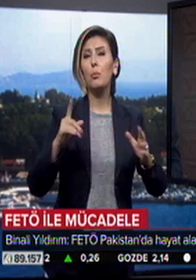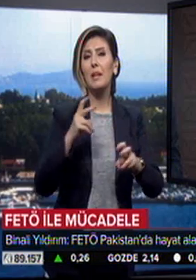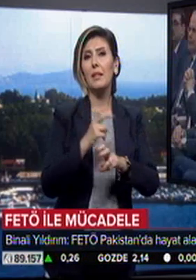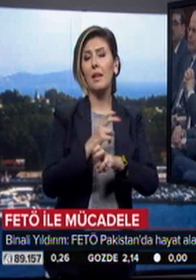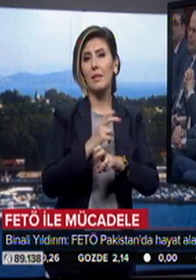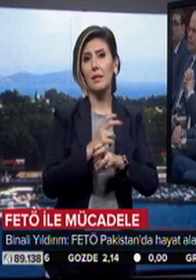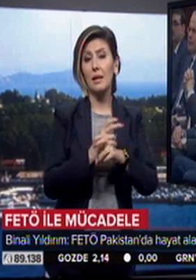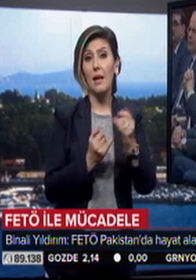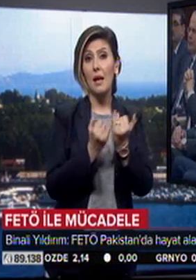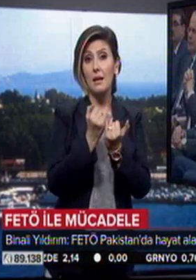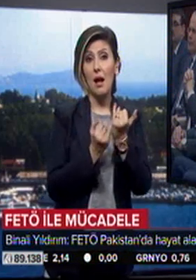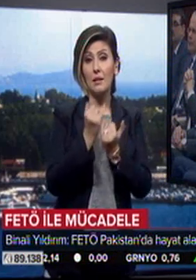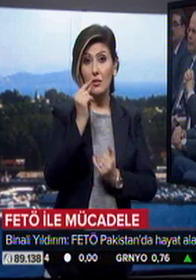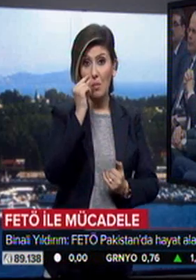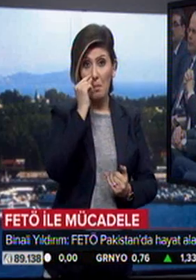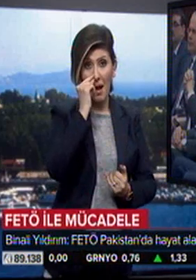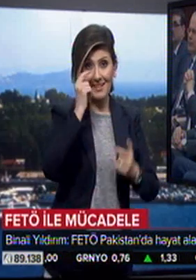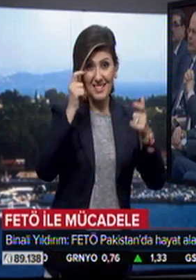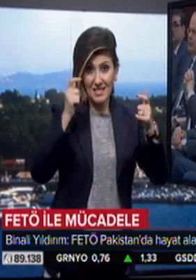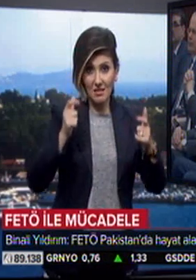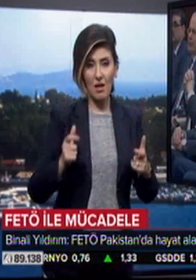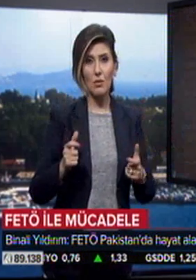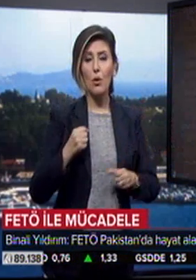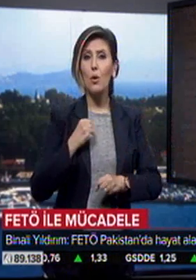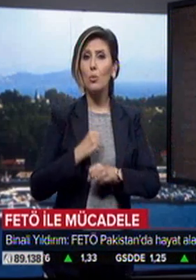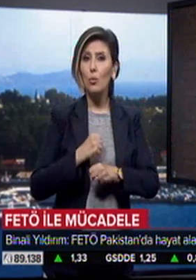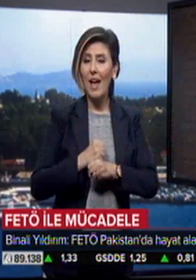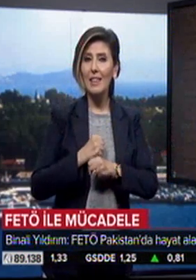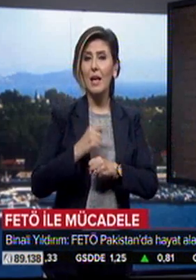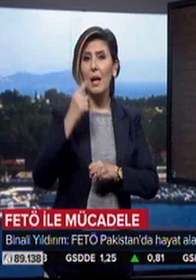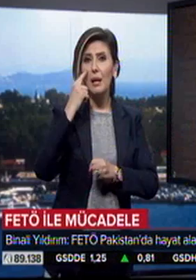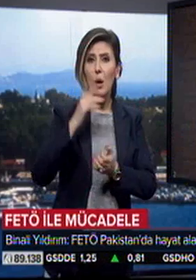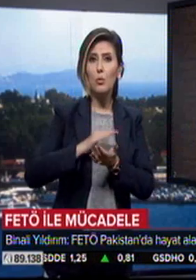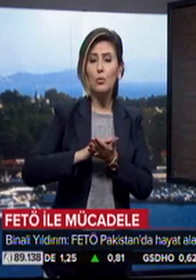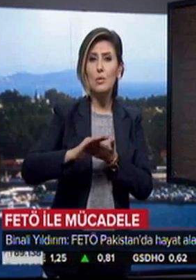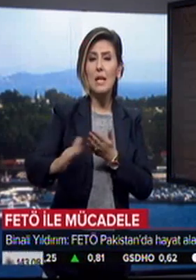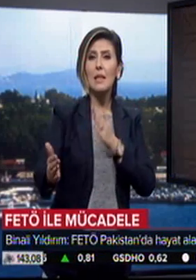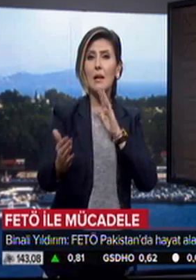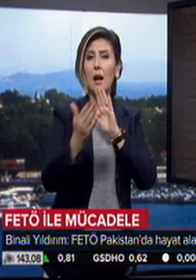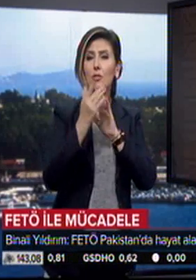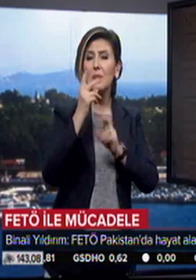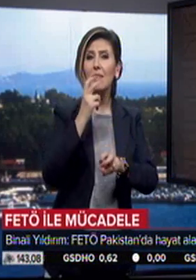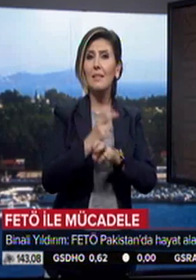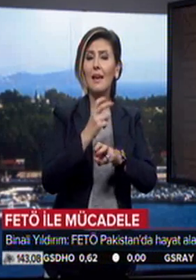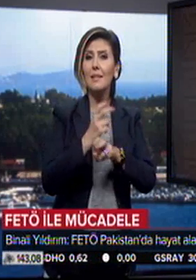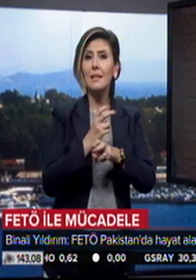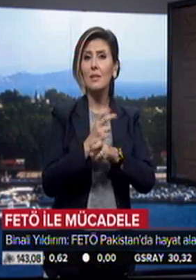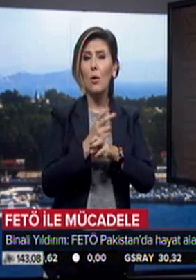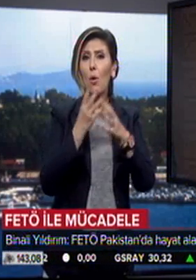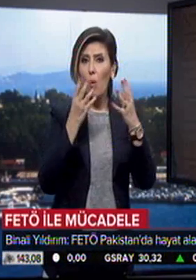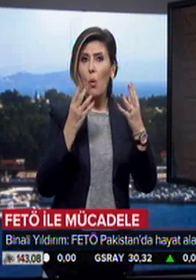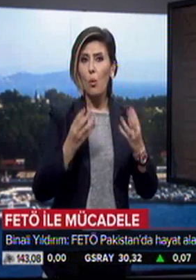bir tehdittir. Kardeş Pakistan'ın da güvenliğine, kamu düzenine karşı bir tehdit